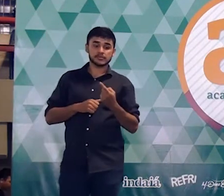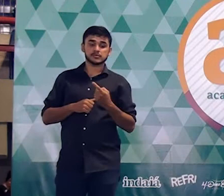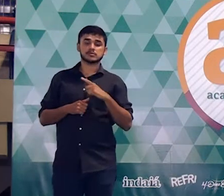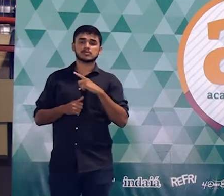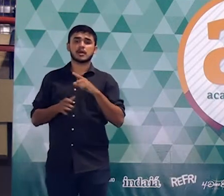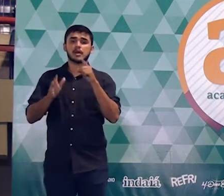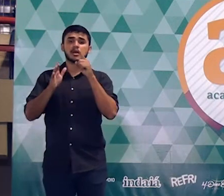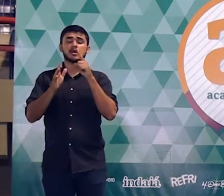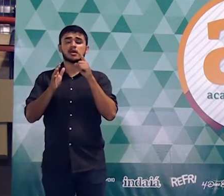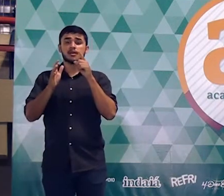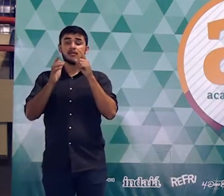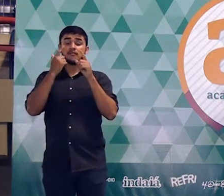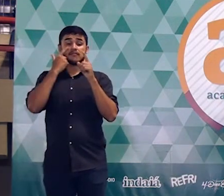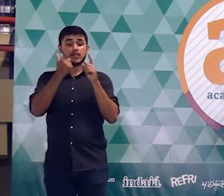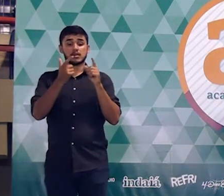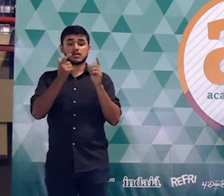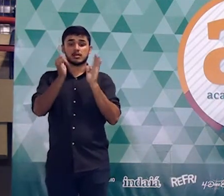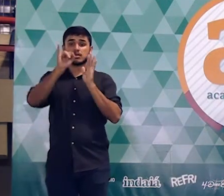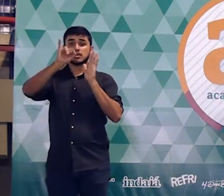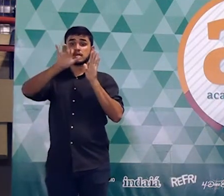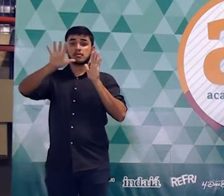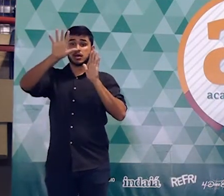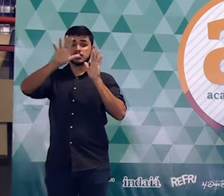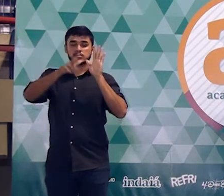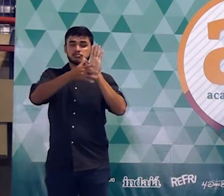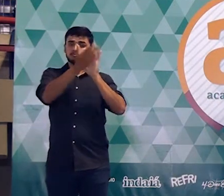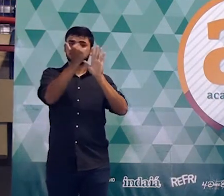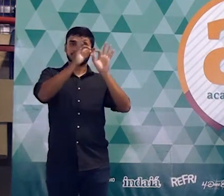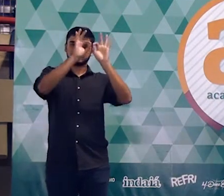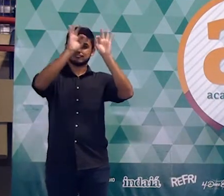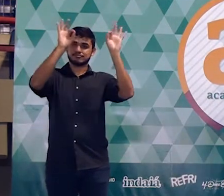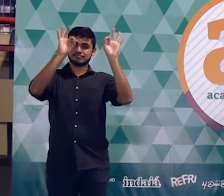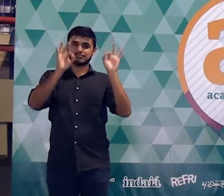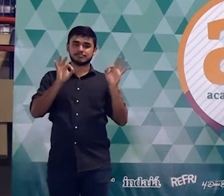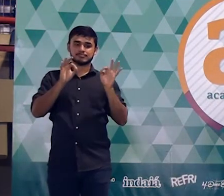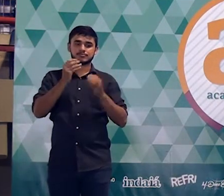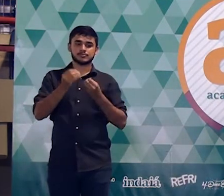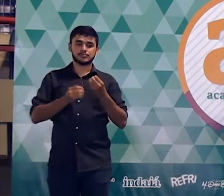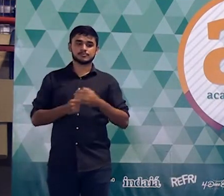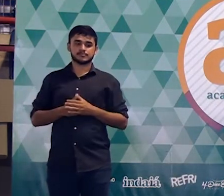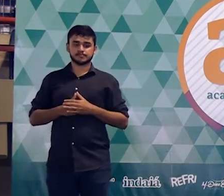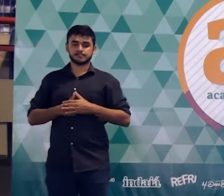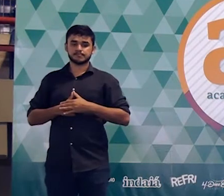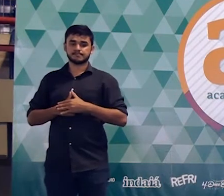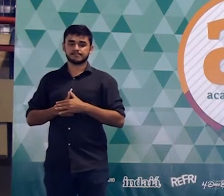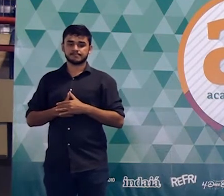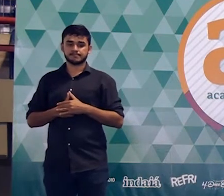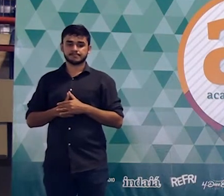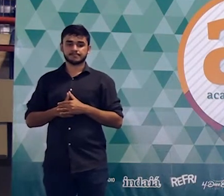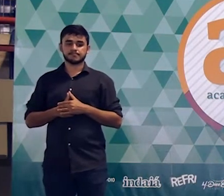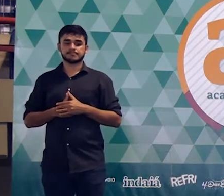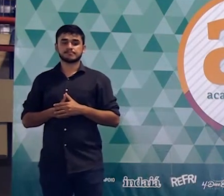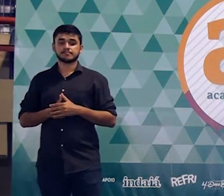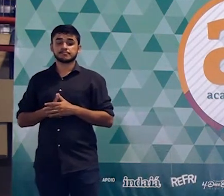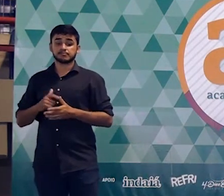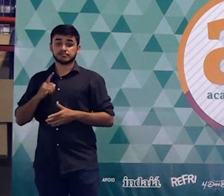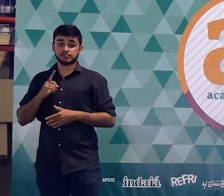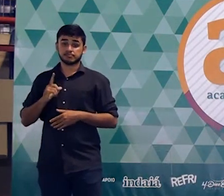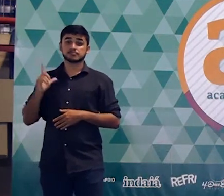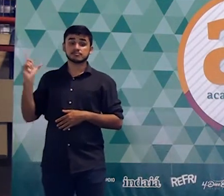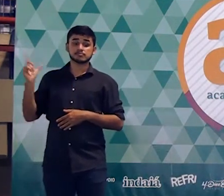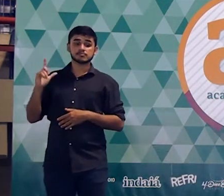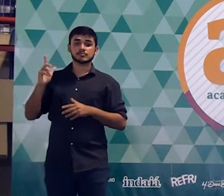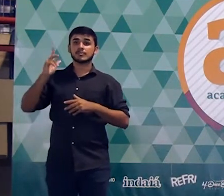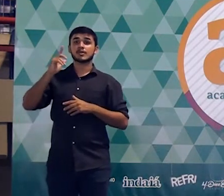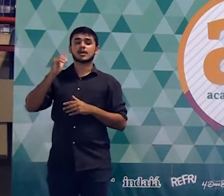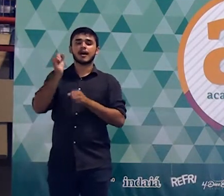duas figuras, tá? Na primeira figura, nós temos um garrafão, que a gente já comentou